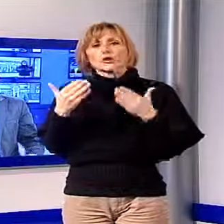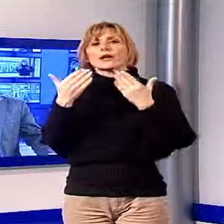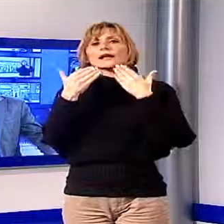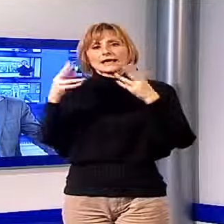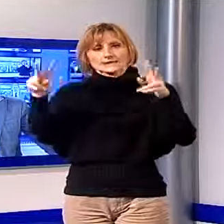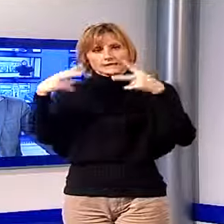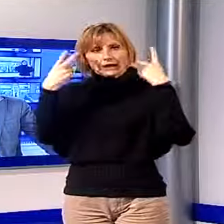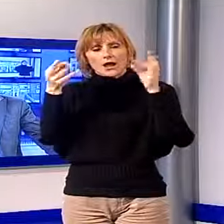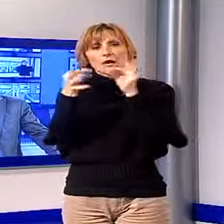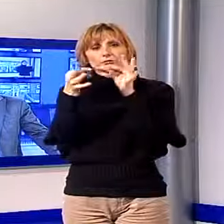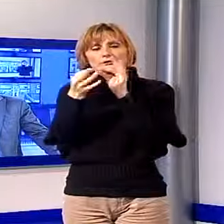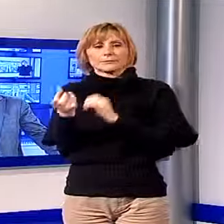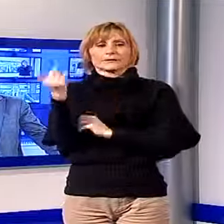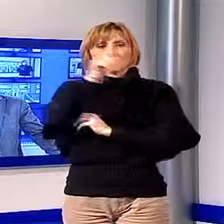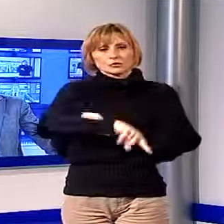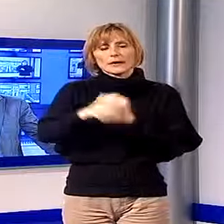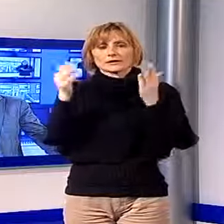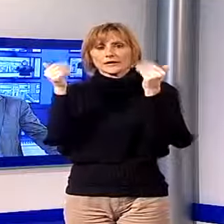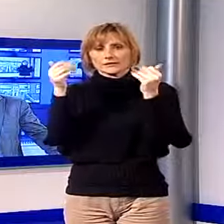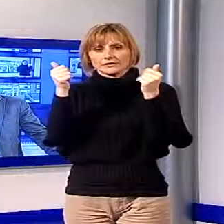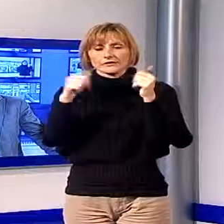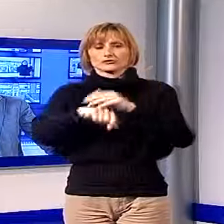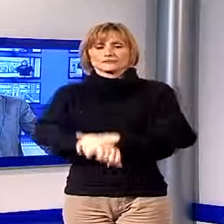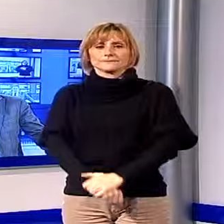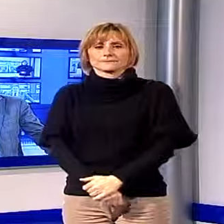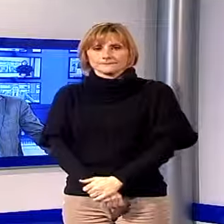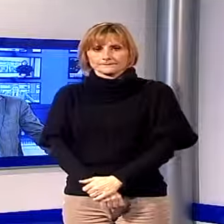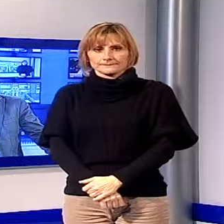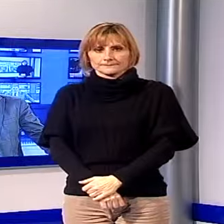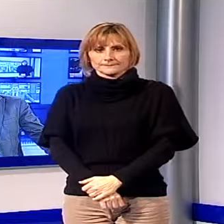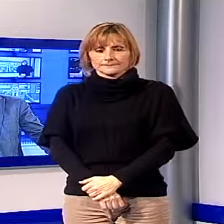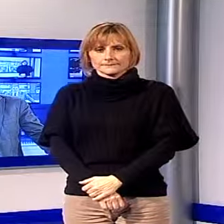parte del Tg, ci fermiamo per la pubblicità e subito dopo torniamo con lo sport.